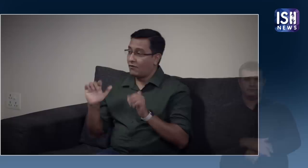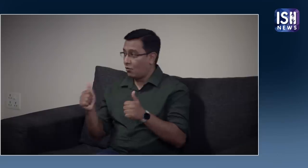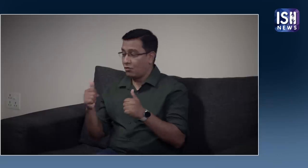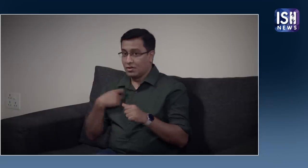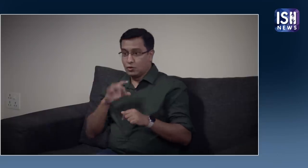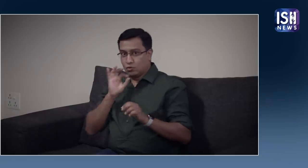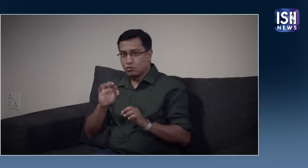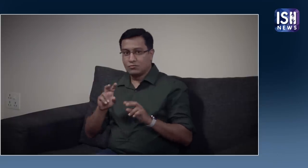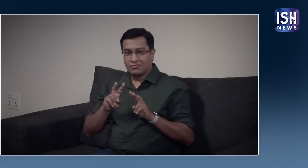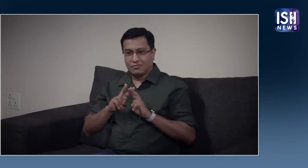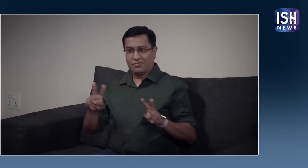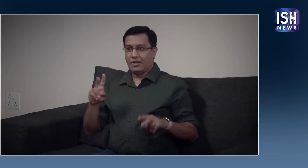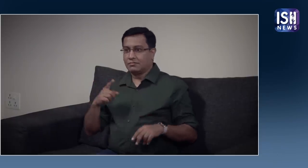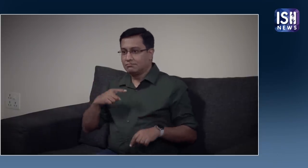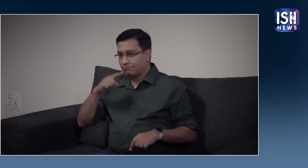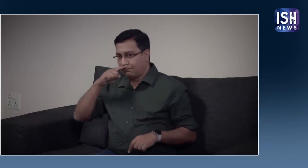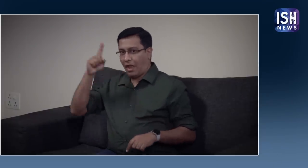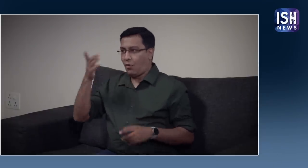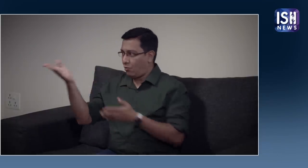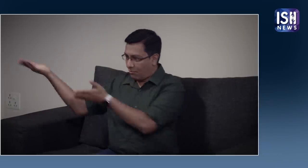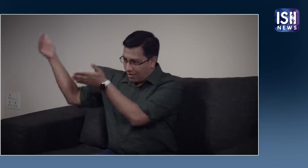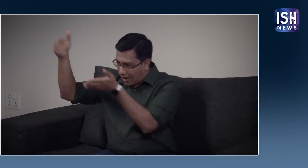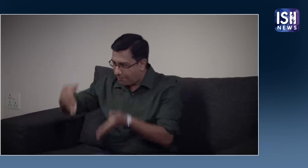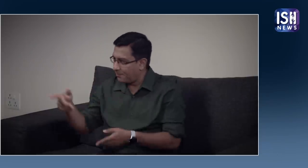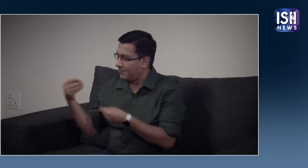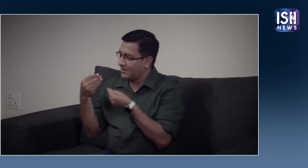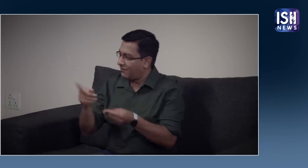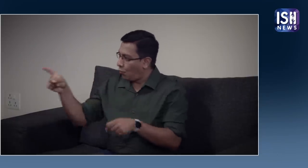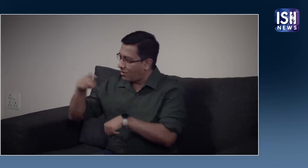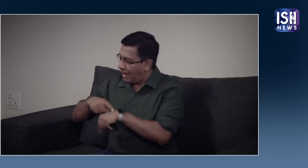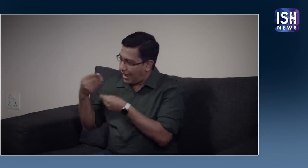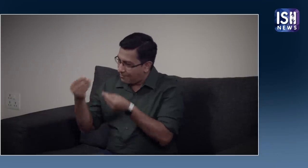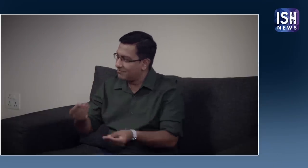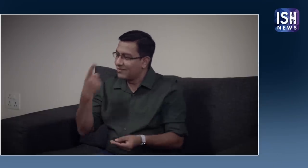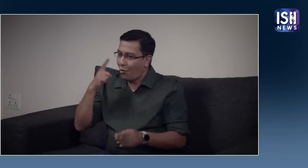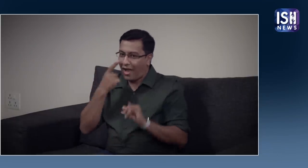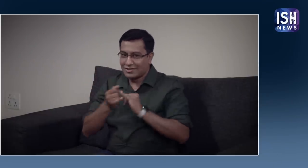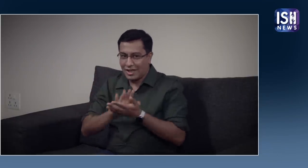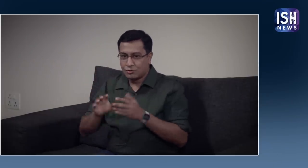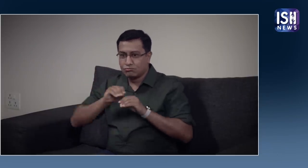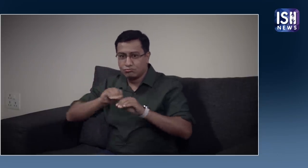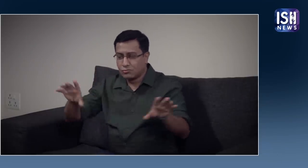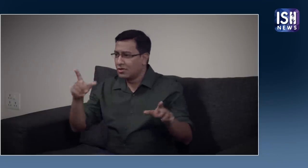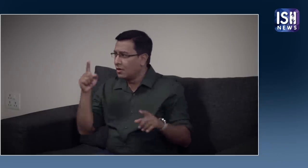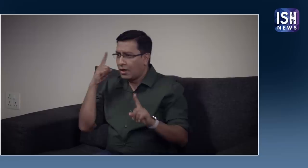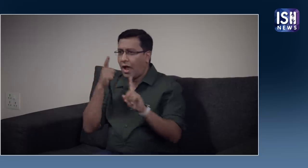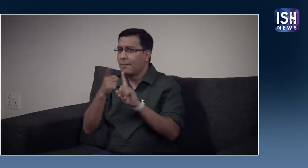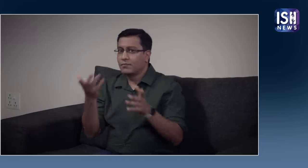सच में मैं बहुत समानत महसूस कर रहा हूँ। कि आप यहाँ आए और अपने बारे में विडियो प्रसारत करने के लिए ISH न्यूस को अपना समय